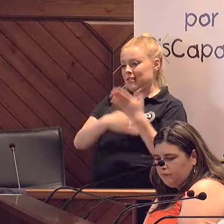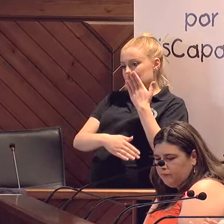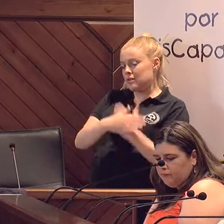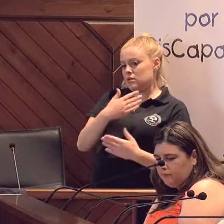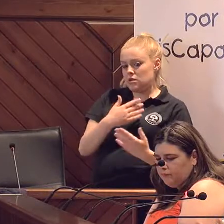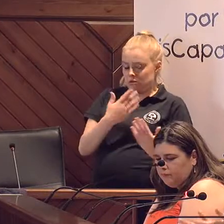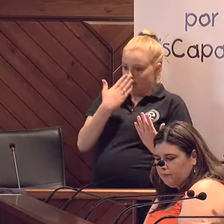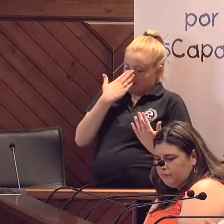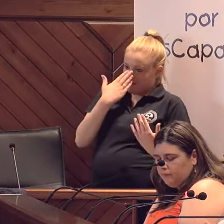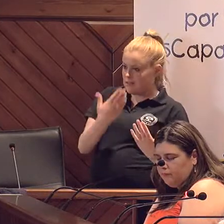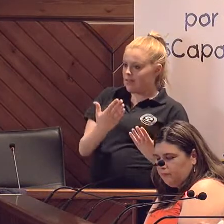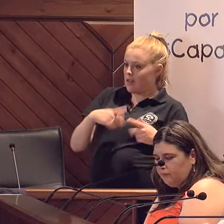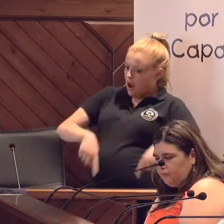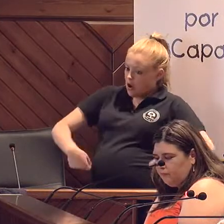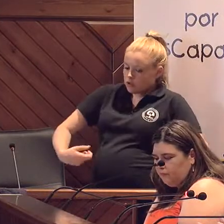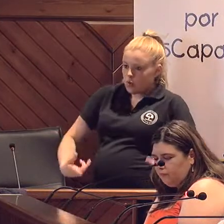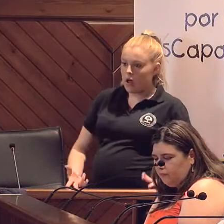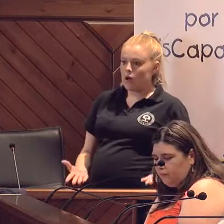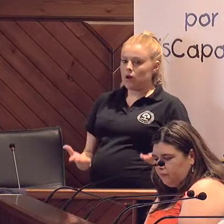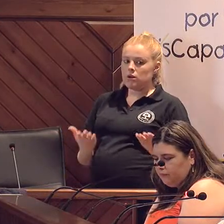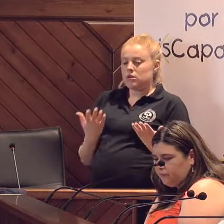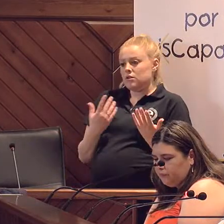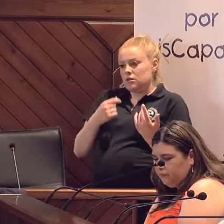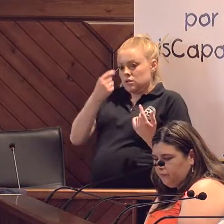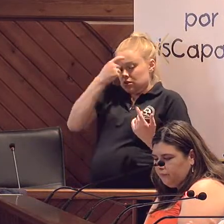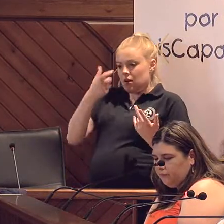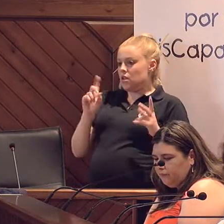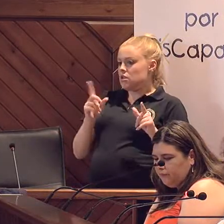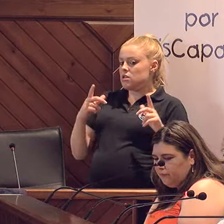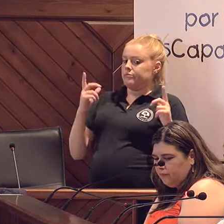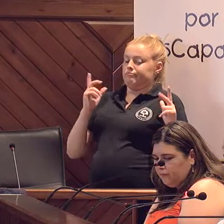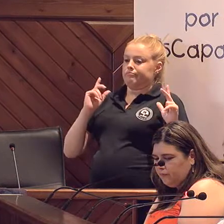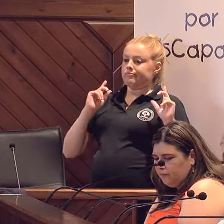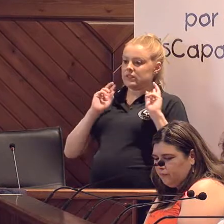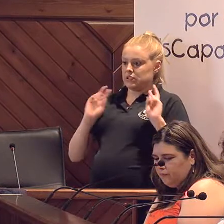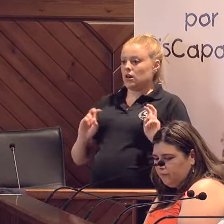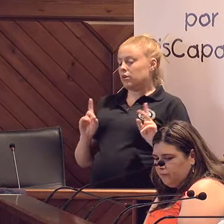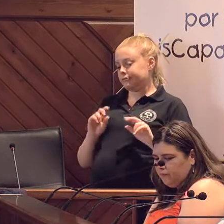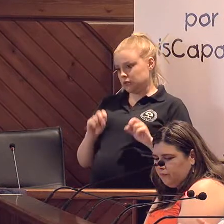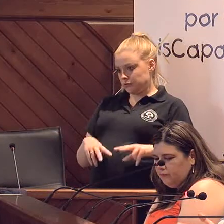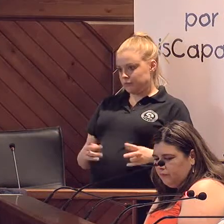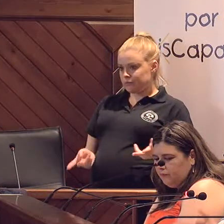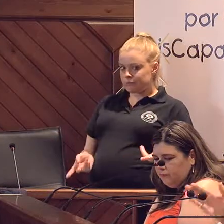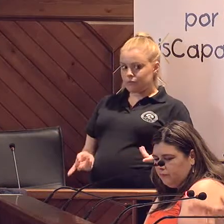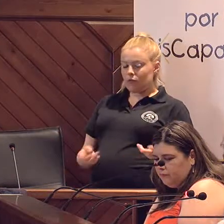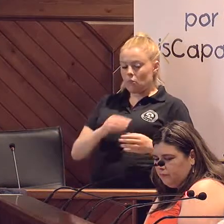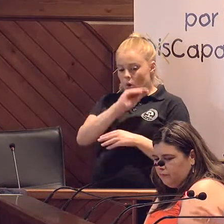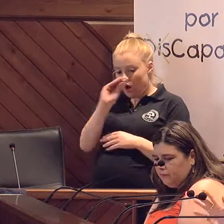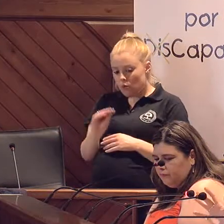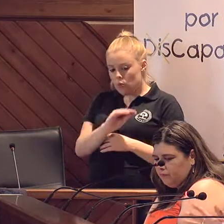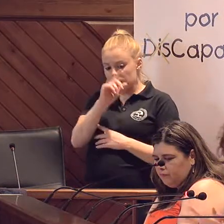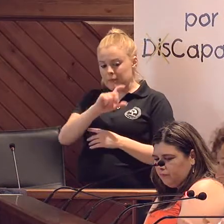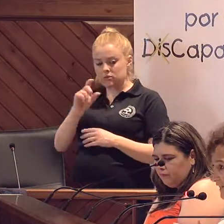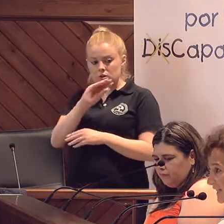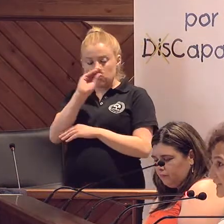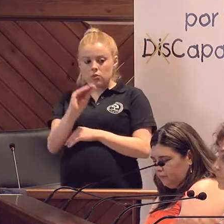honesta, natural y, desde luego, sin traumas ni estrés. Vamos a cuidar al cuidador desde el punto de vista de…